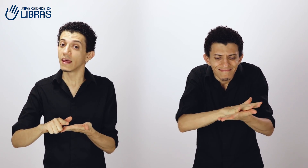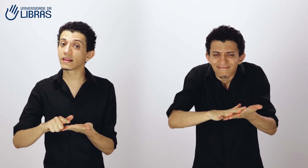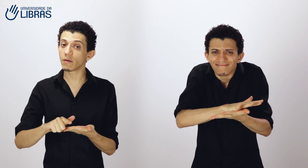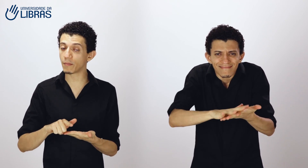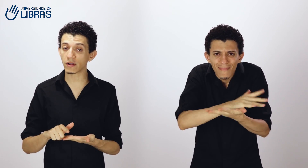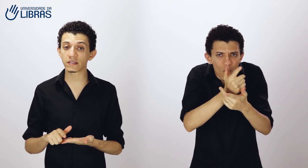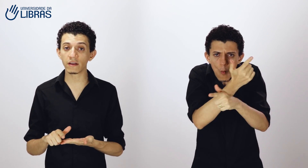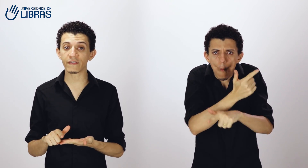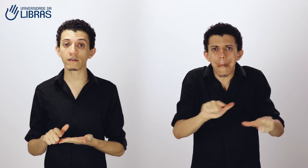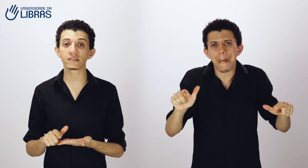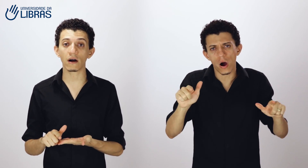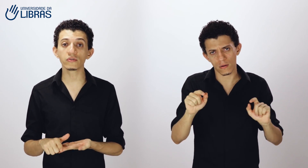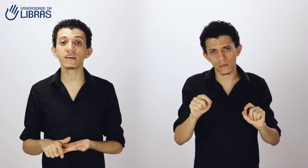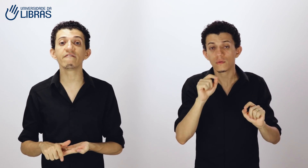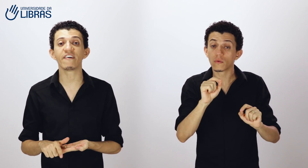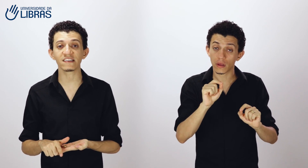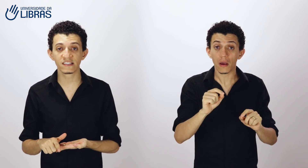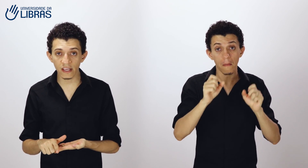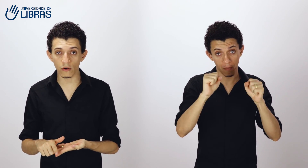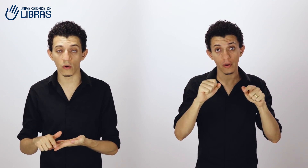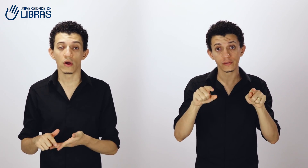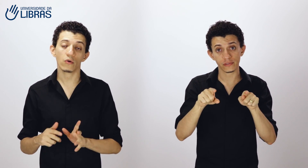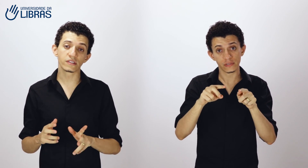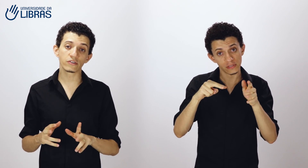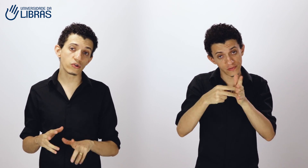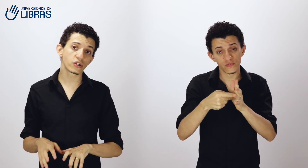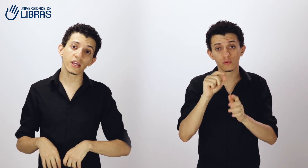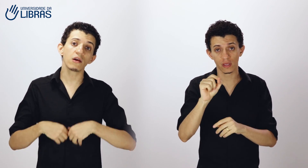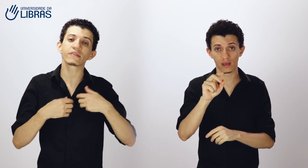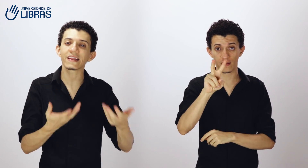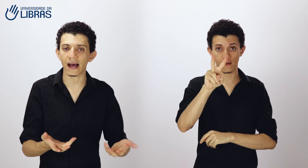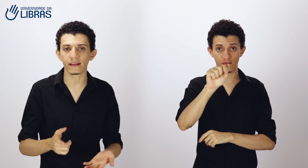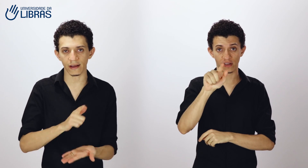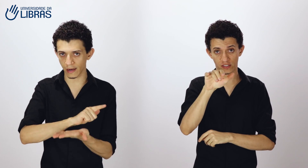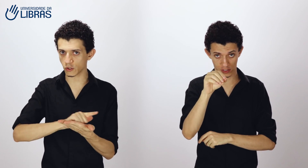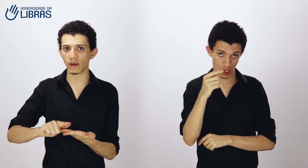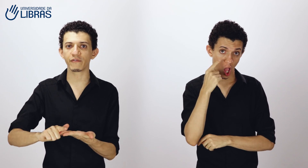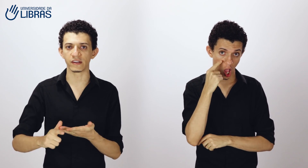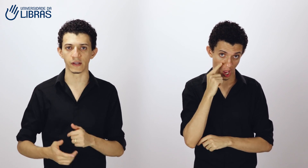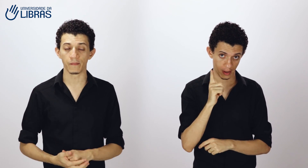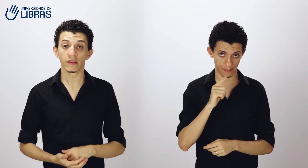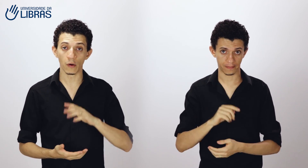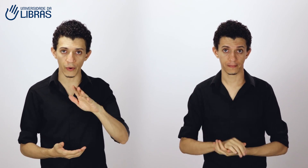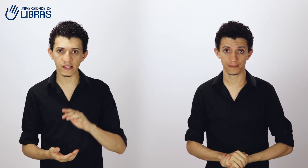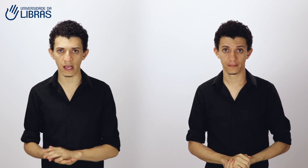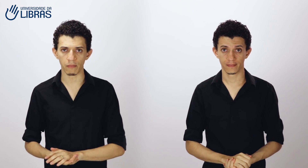E também pode significar o sinal de vazio, no sentido de que não tem nada naquela superfície. Então, por exemplo,